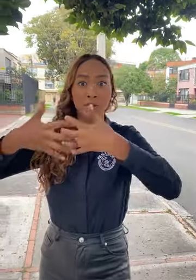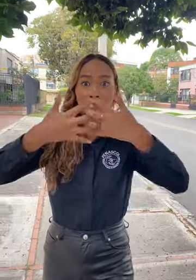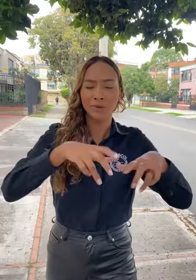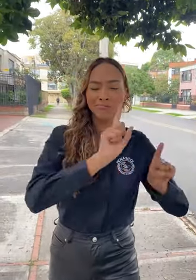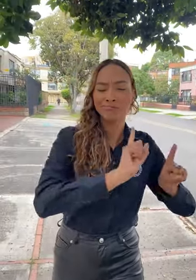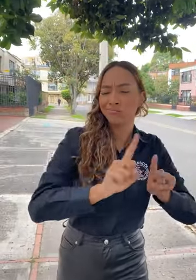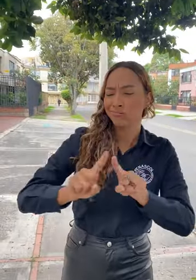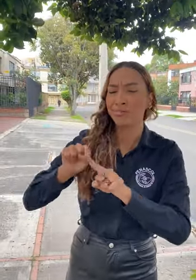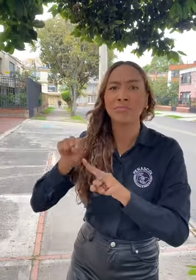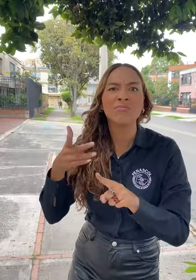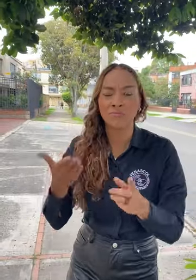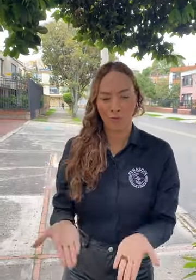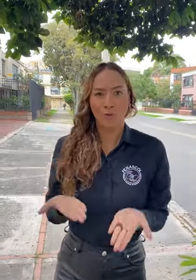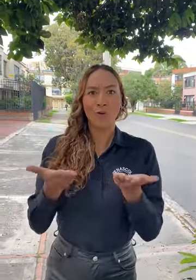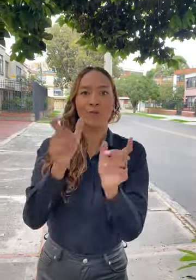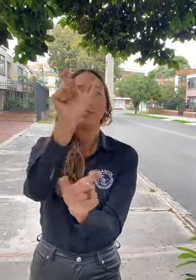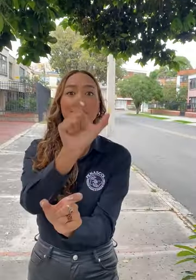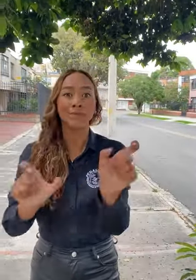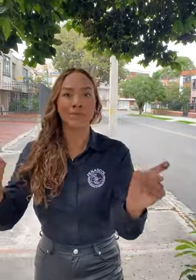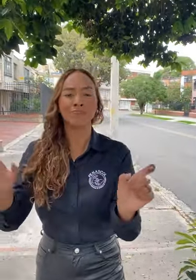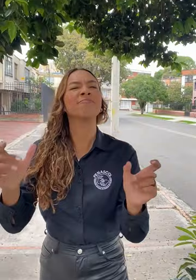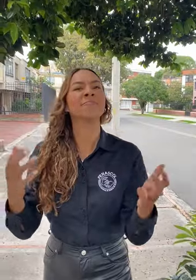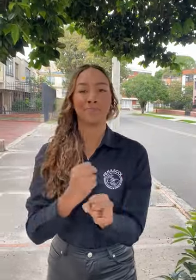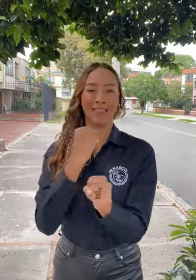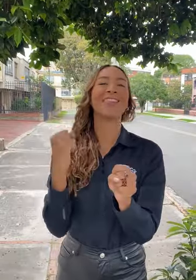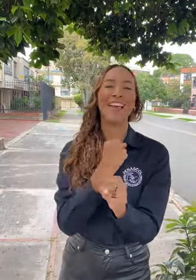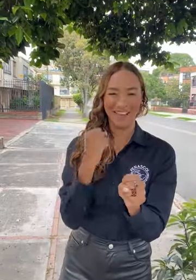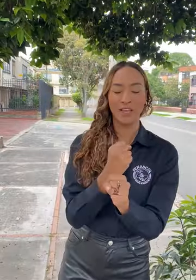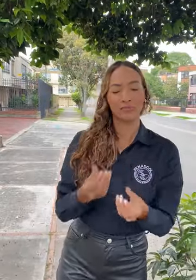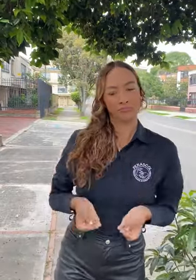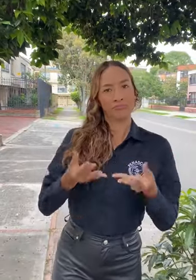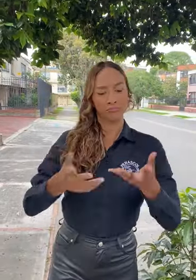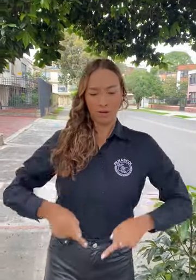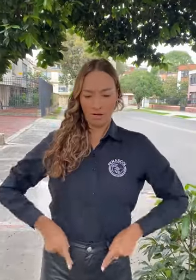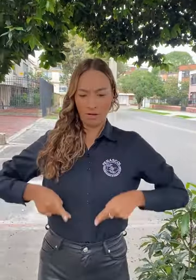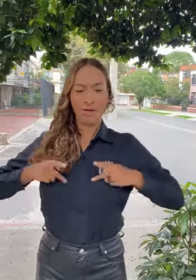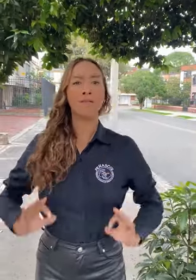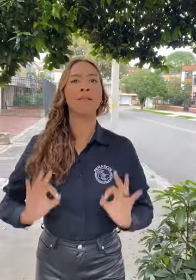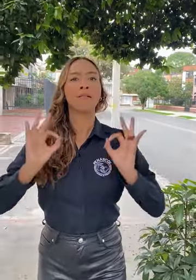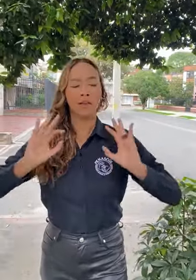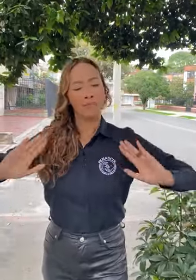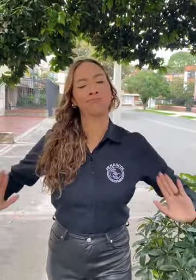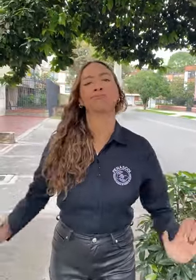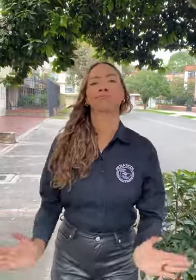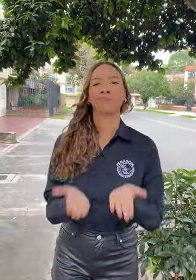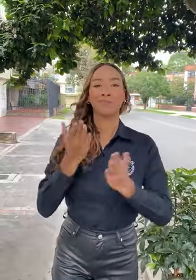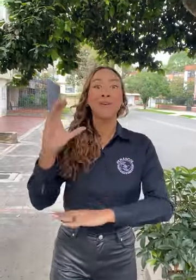crecimiento económico de las empresas y sectores productivos, contribuyendo a crear empleos y mejorando la calidad de